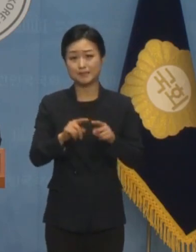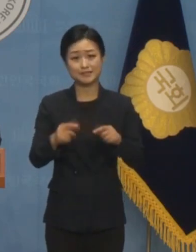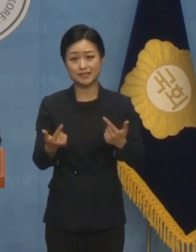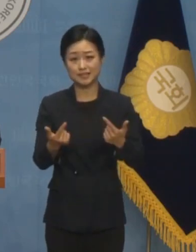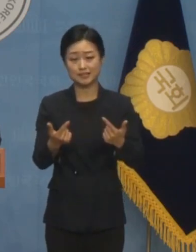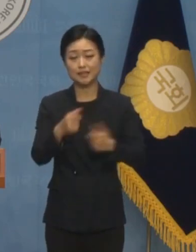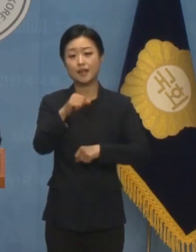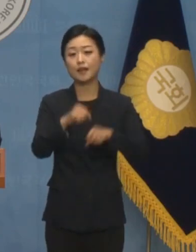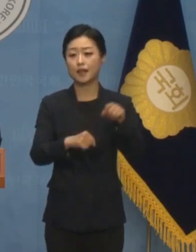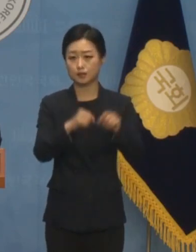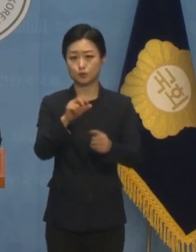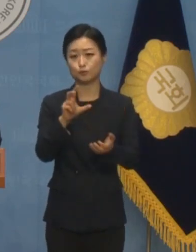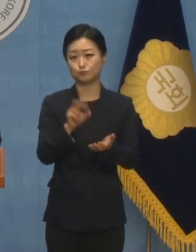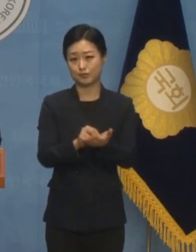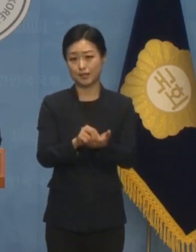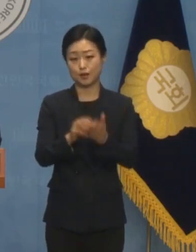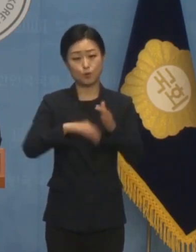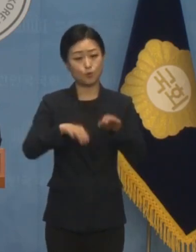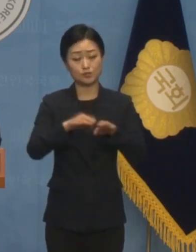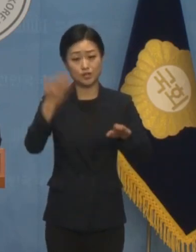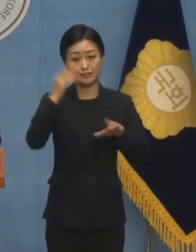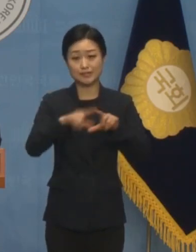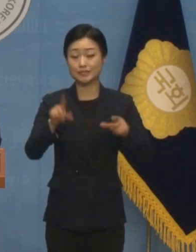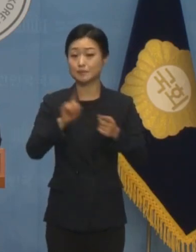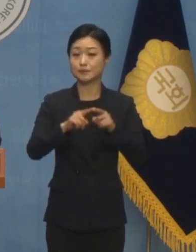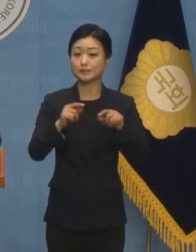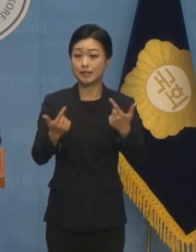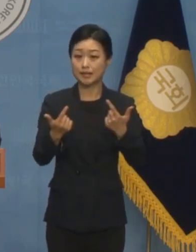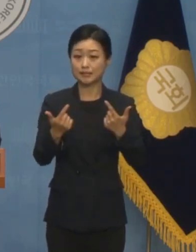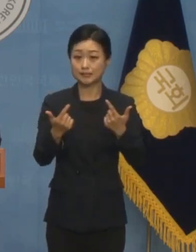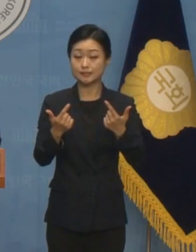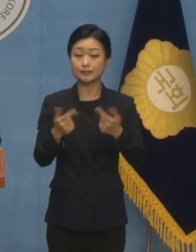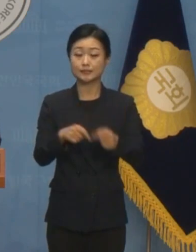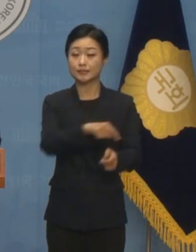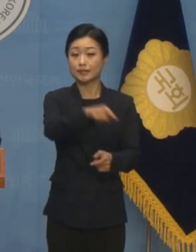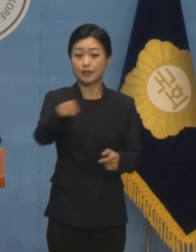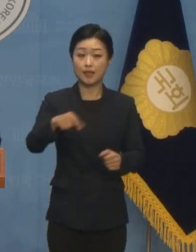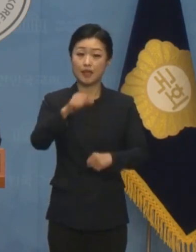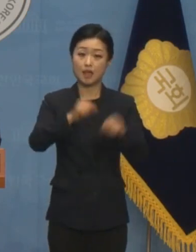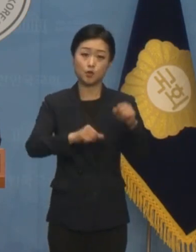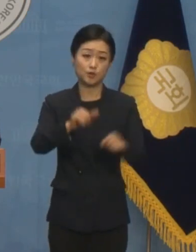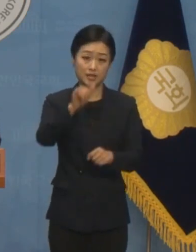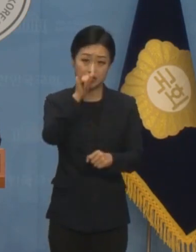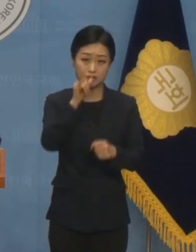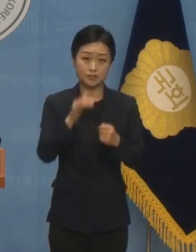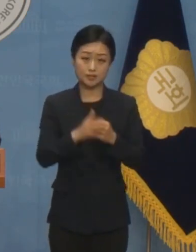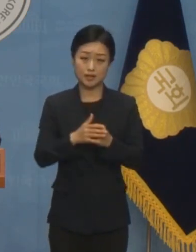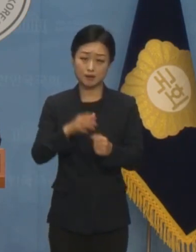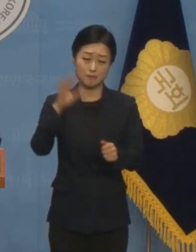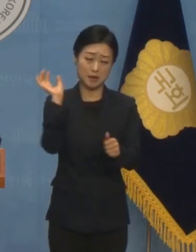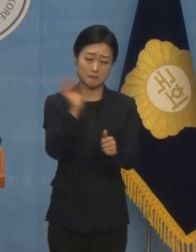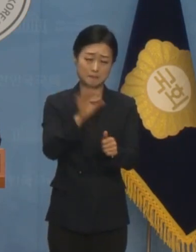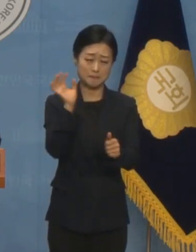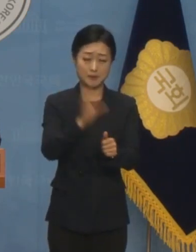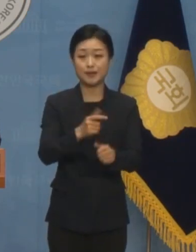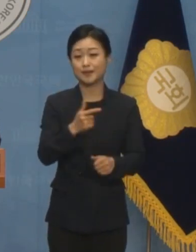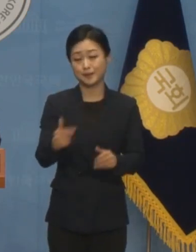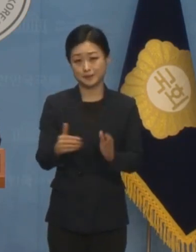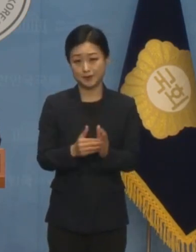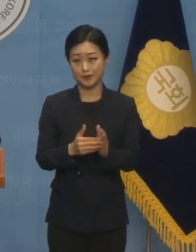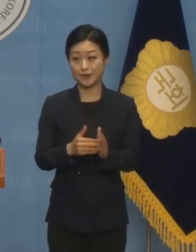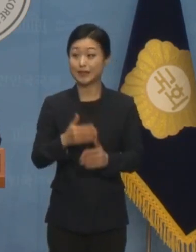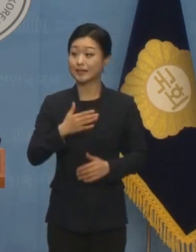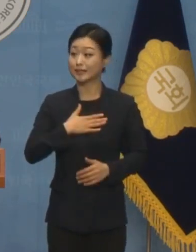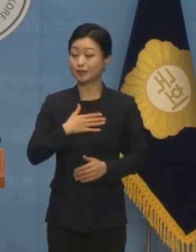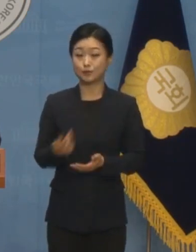전혀 맞지 않는 공정과 상식에 벗어난 어쭈건림 행위로 엄청난 질타를 받았습니다 저도